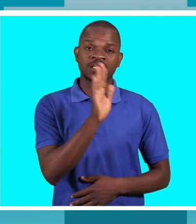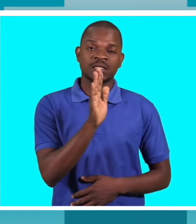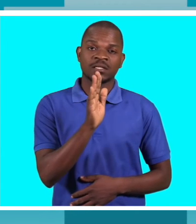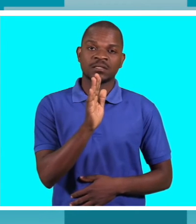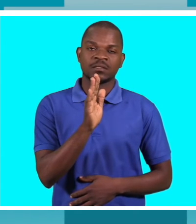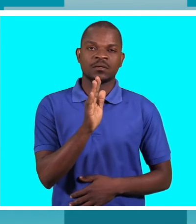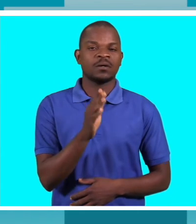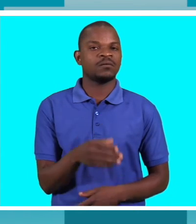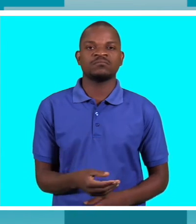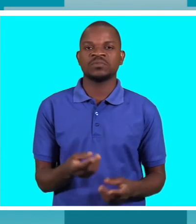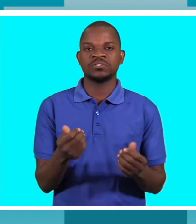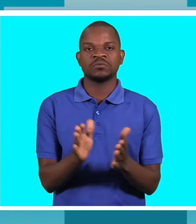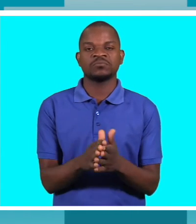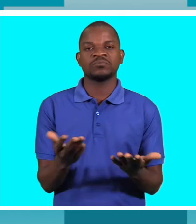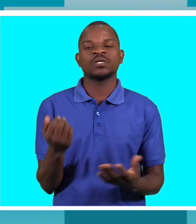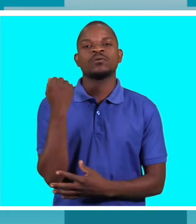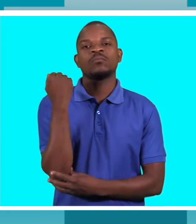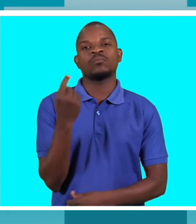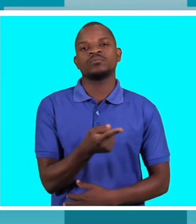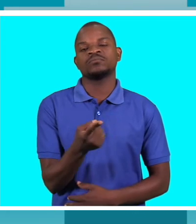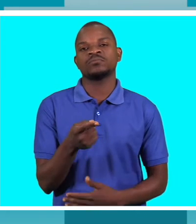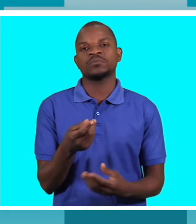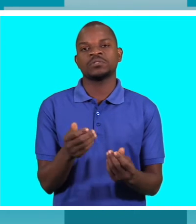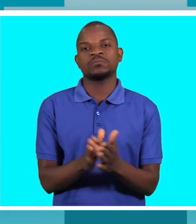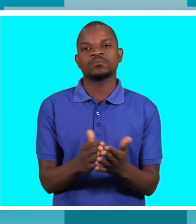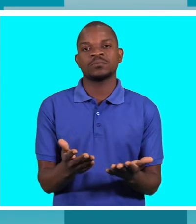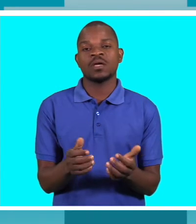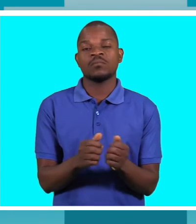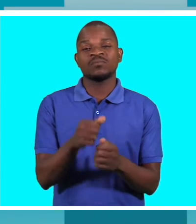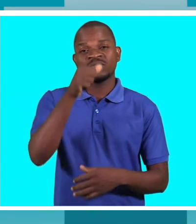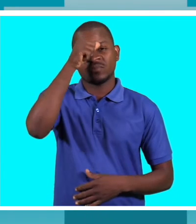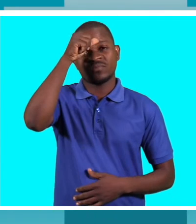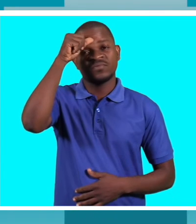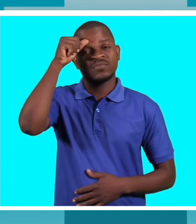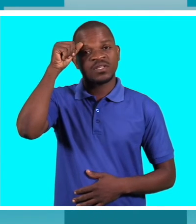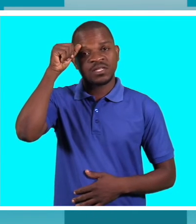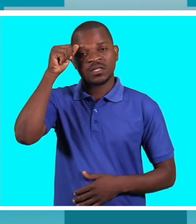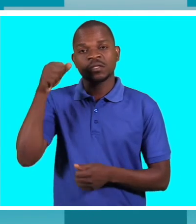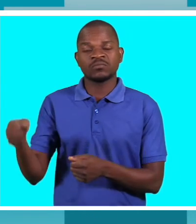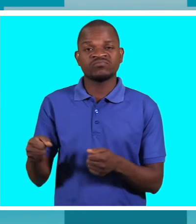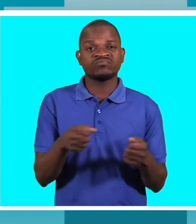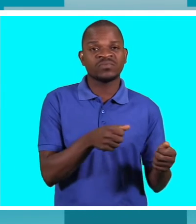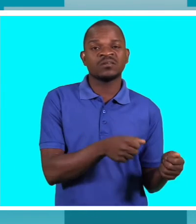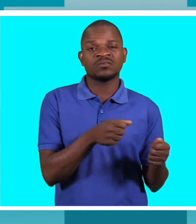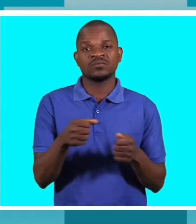dificuldades financeiras então é muito complicado levar uma criança de um lado para o outro enquanto nós estamos na luta